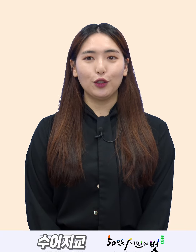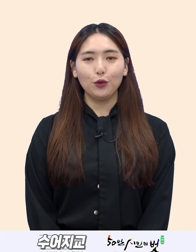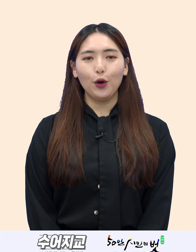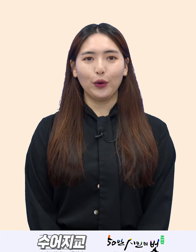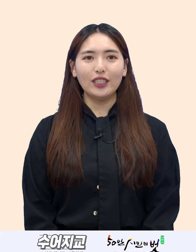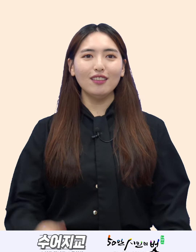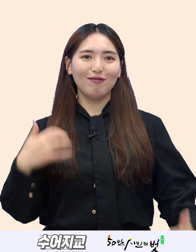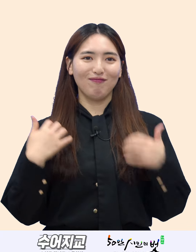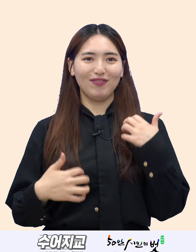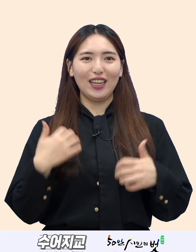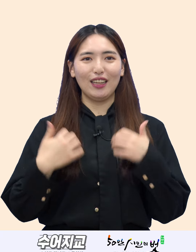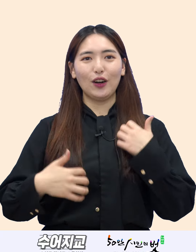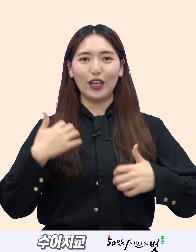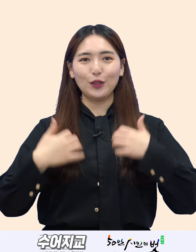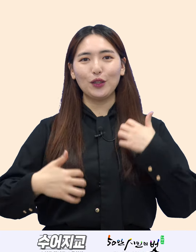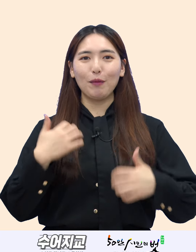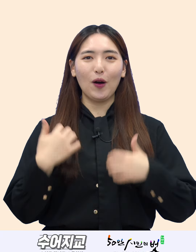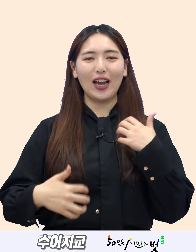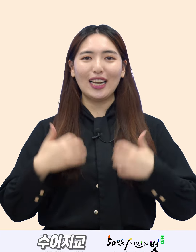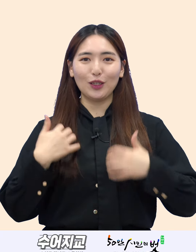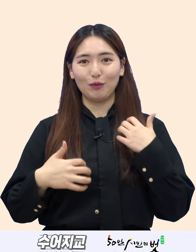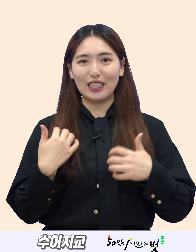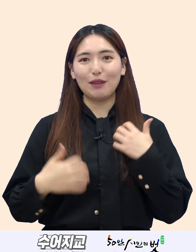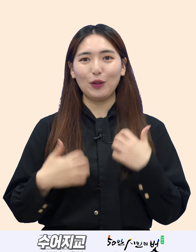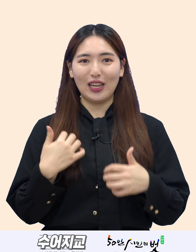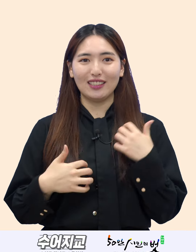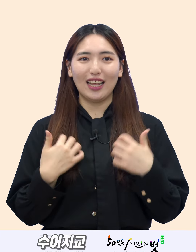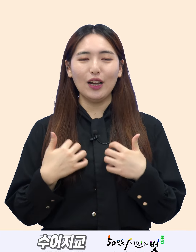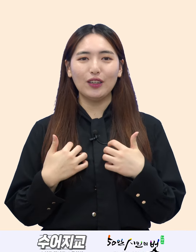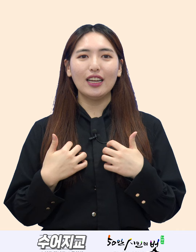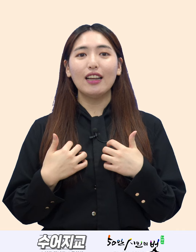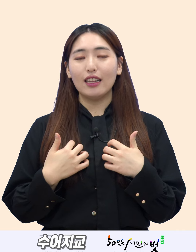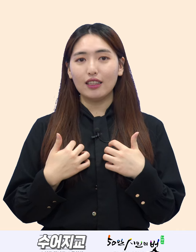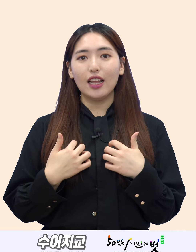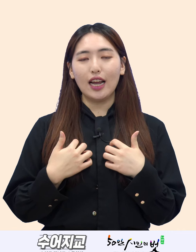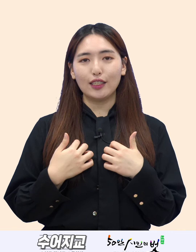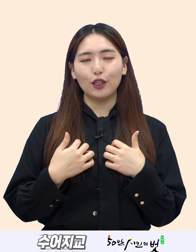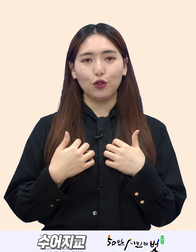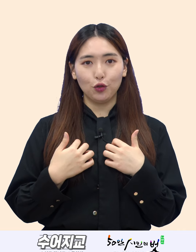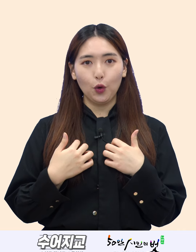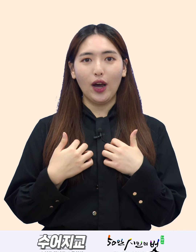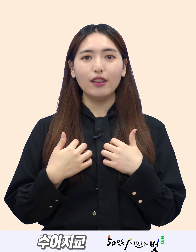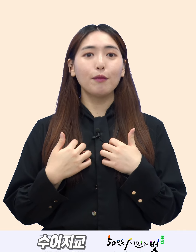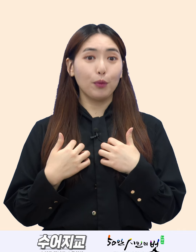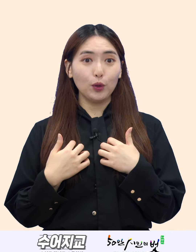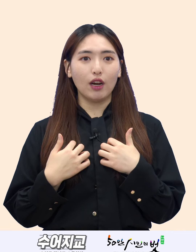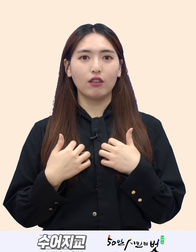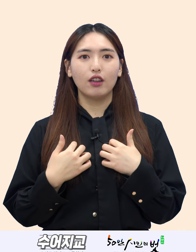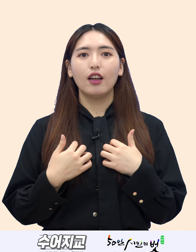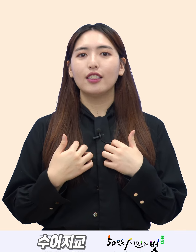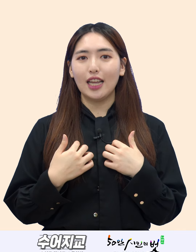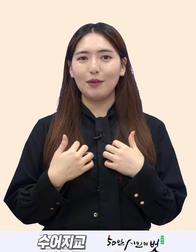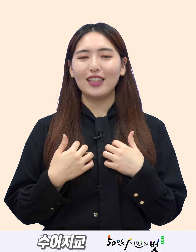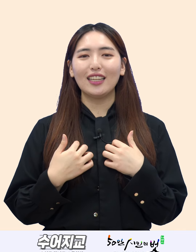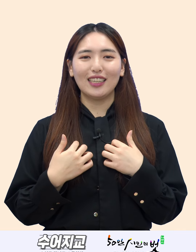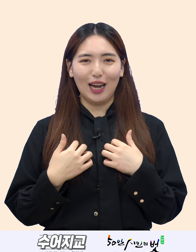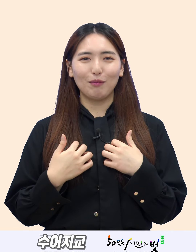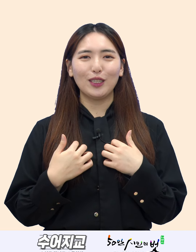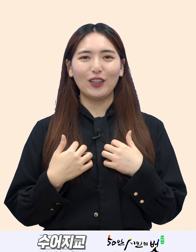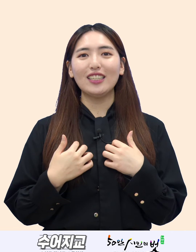수어로는 이렇게 손을 번갈아서 움직이면 되는데요 이때 가장 중요한 표정, 재밌다는 감정을